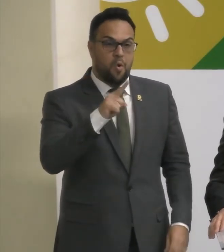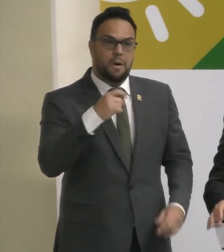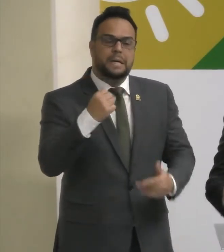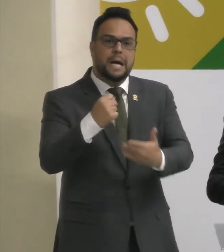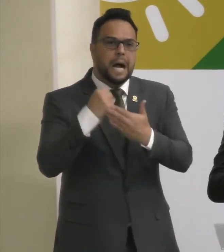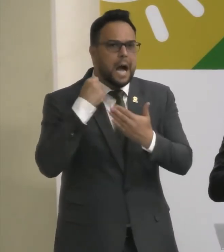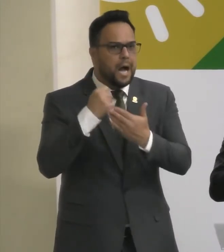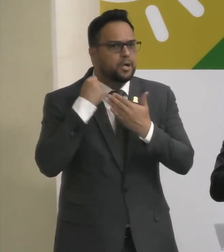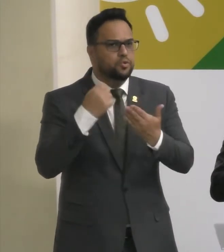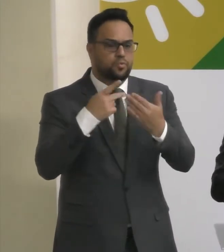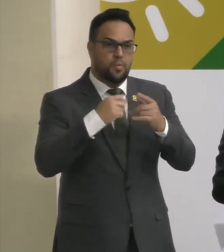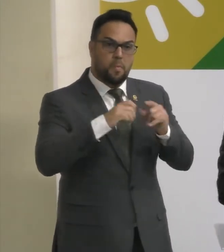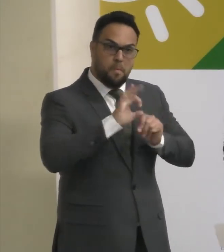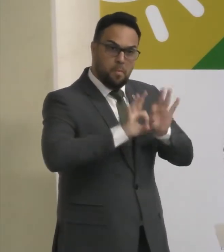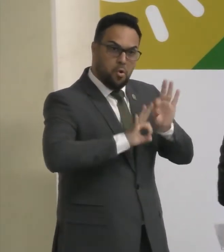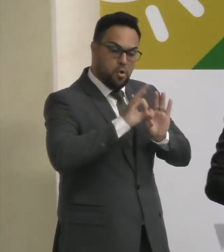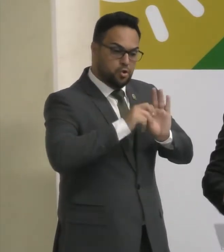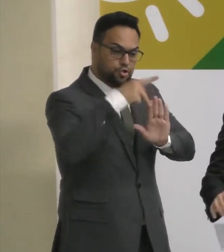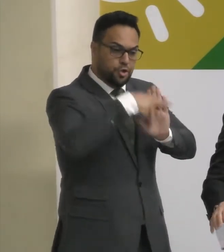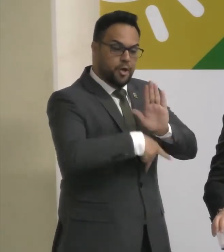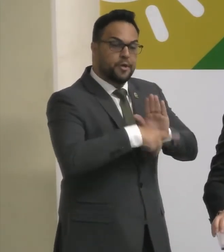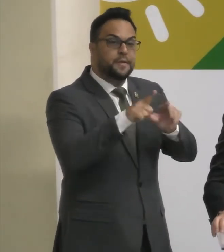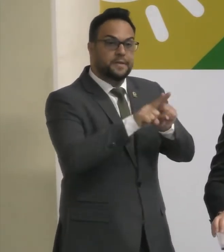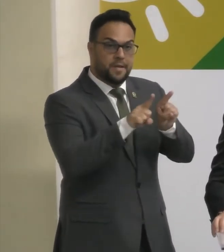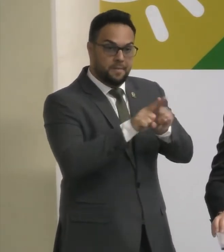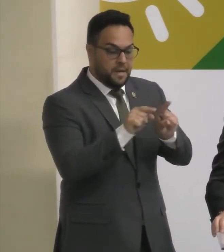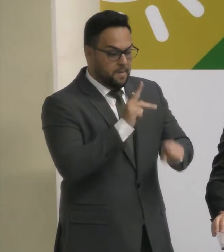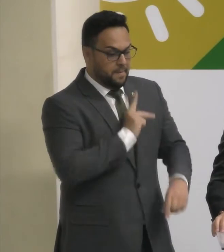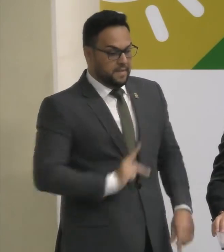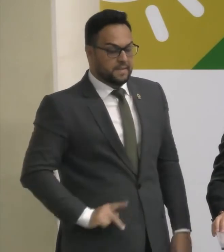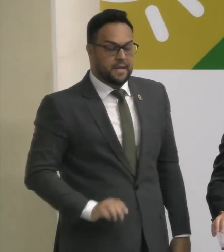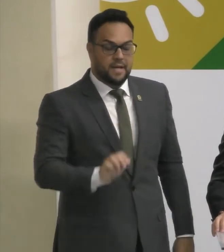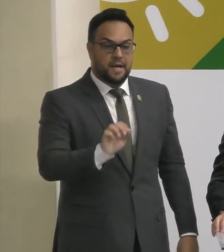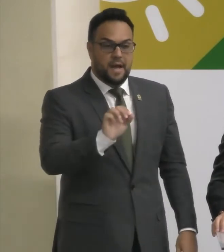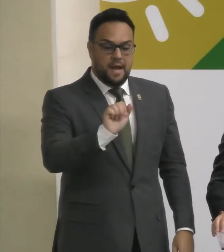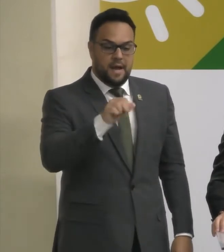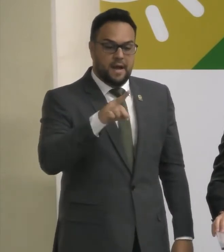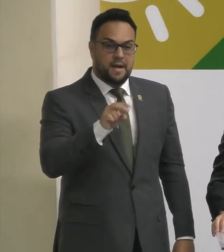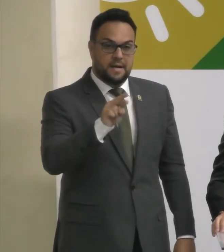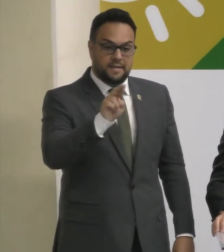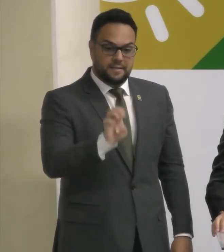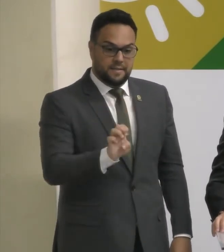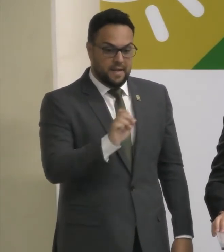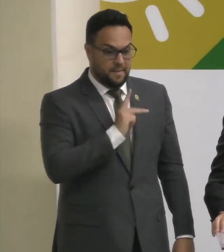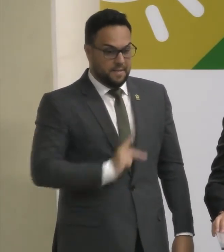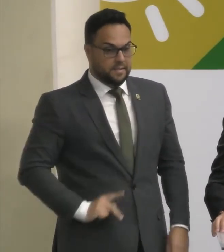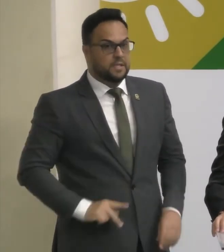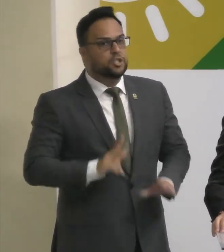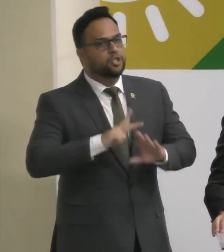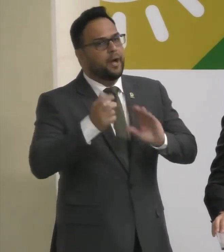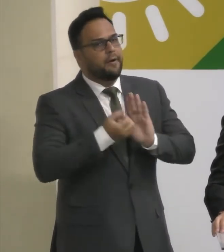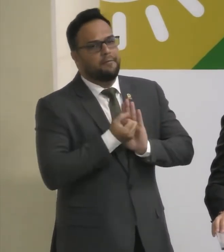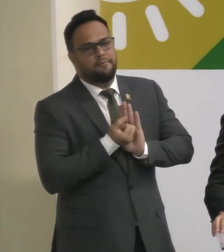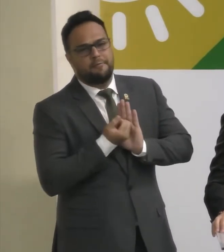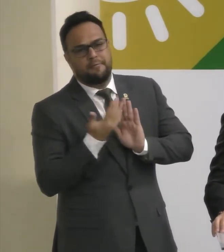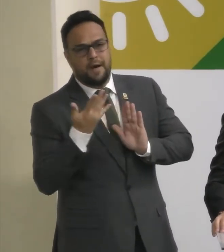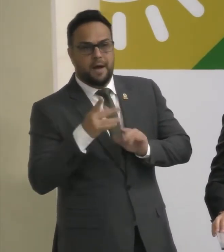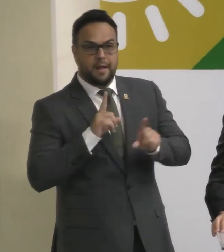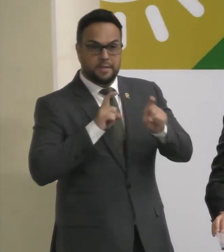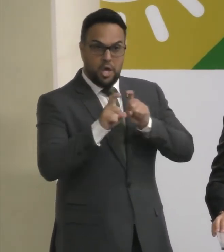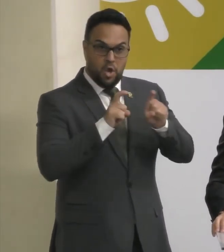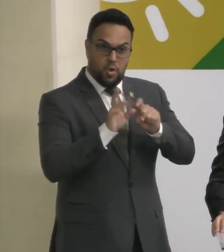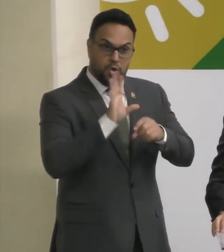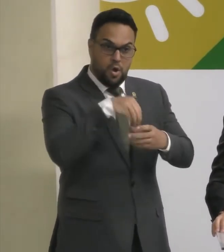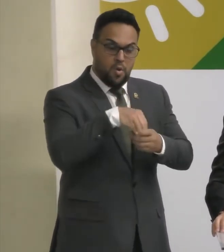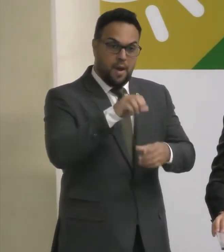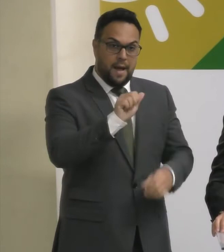Bastante Nesse projeto Ao nosso Presidente André Peptoni Que Fizemos Várias reuniões Aqui na ANEL E